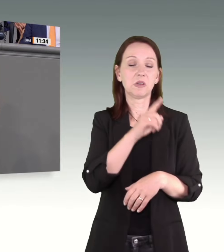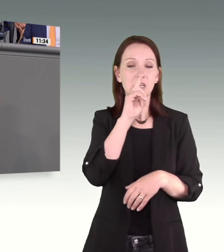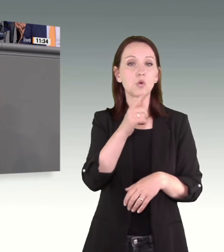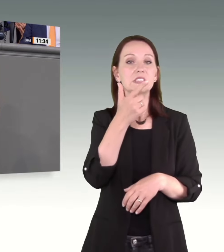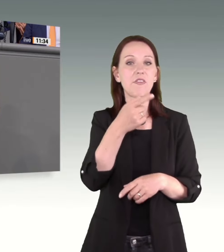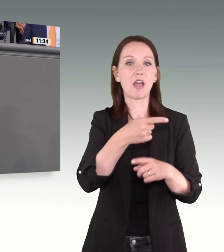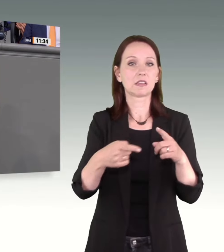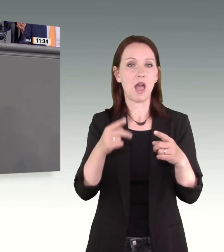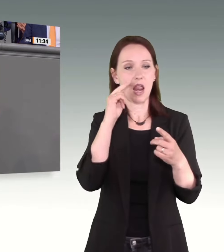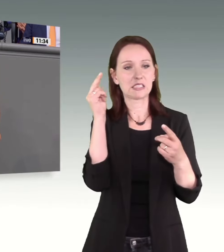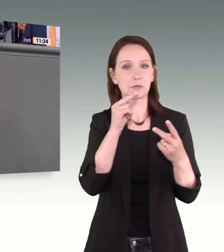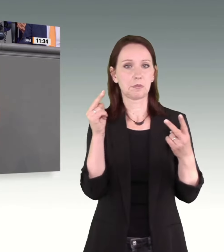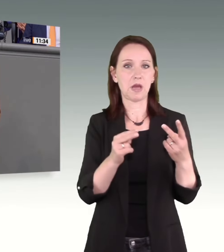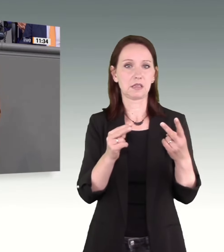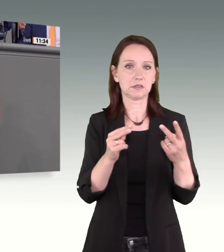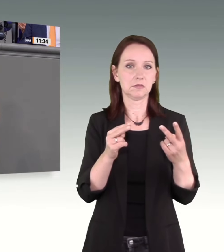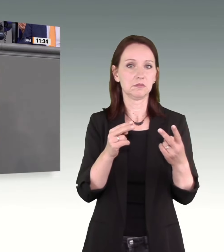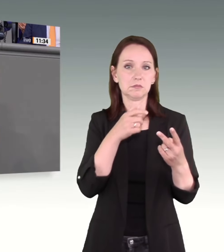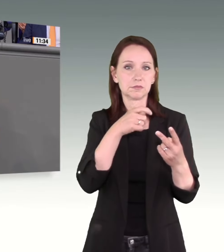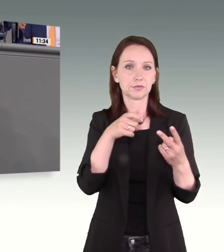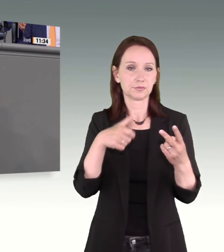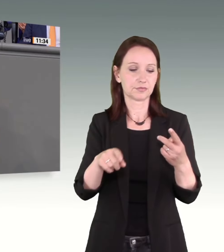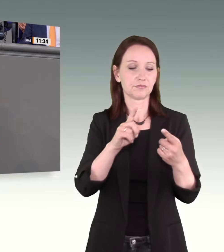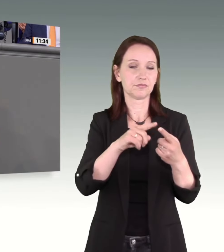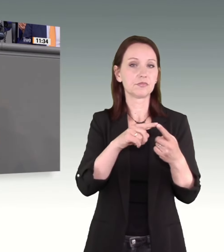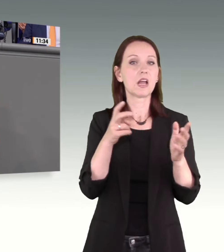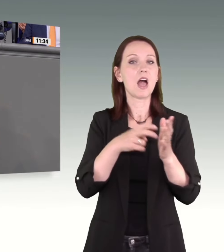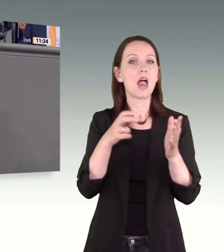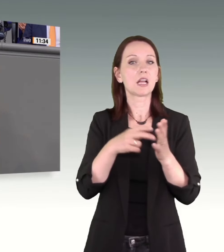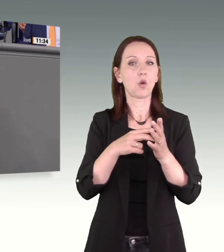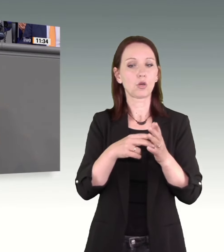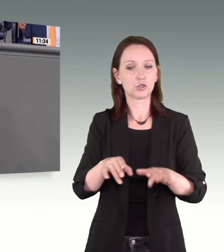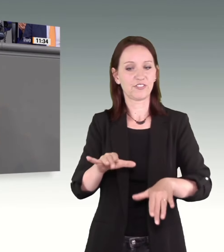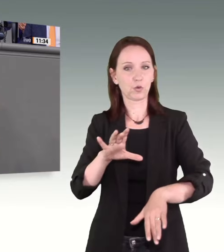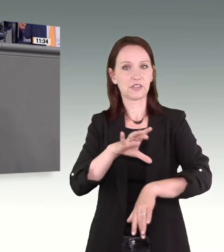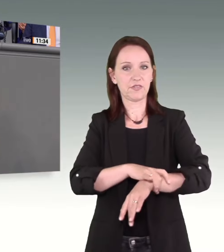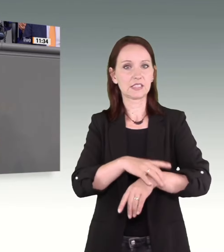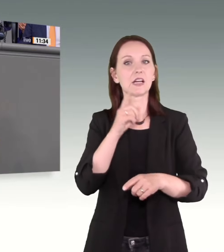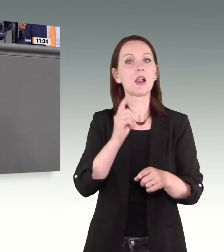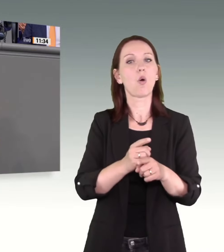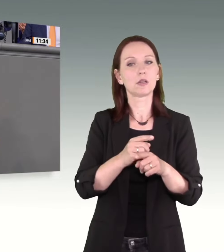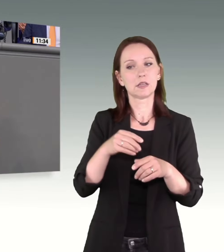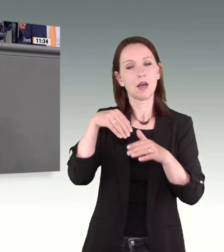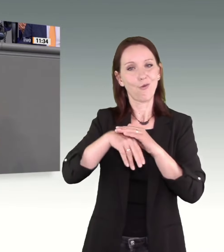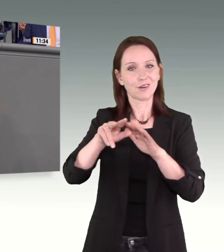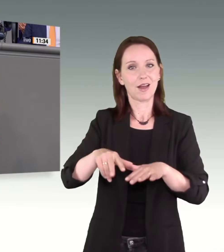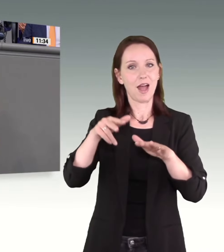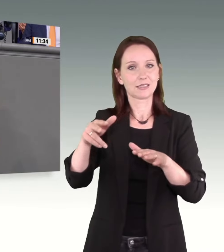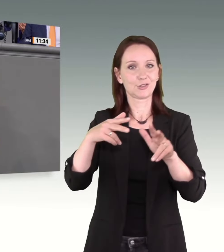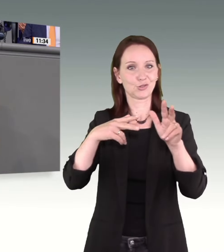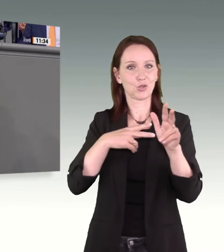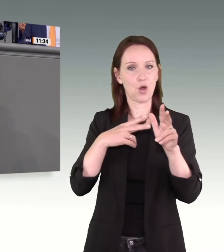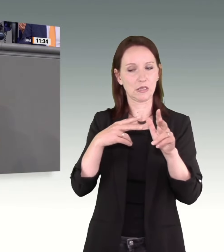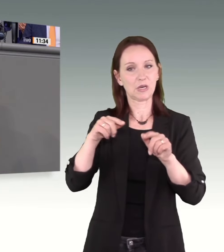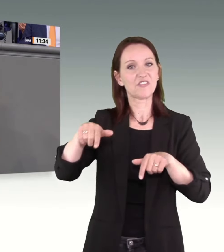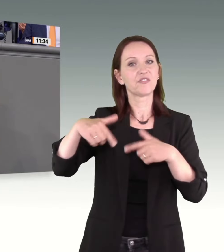genannt und vorgeschlagen, die elektronische Fußfessel und die Videovernehmung von minderjährigen Zeugen, beides ebenfalls diskussionswürdig. Ich möchte